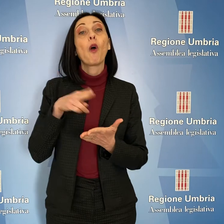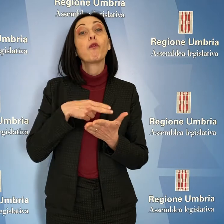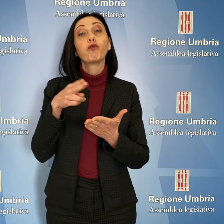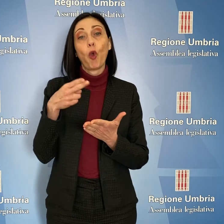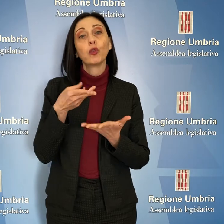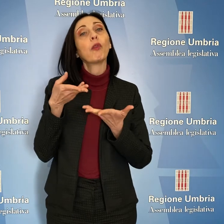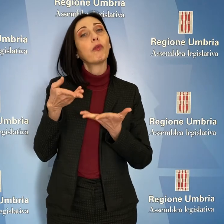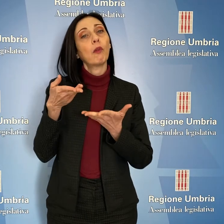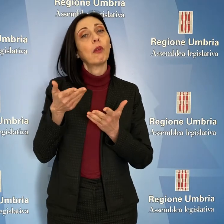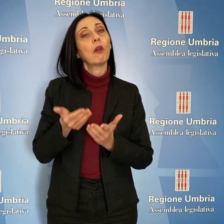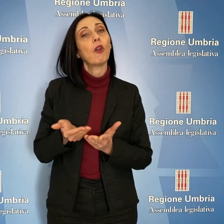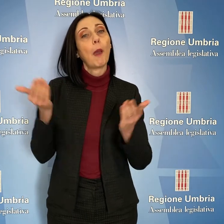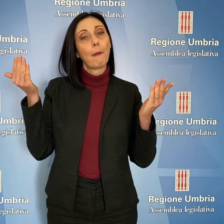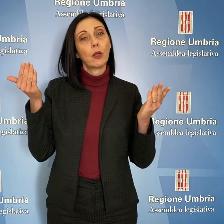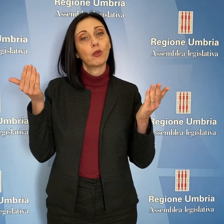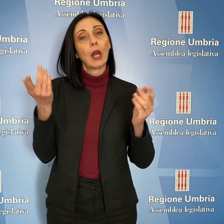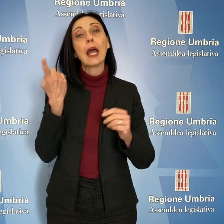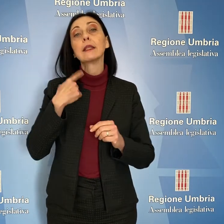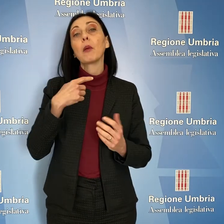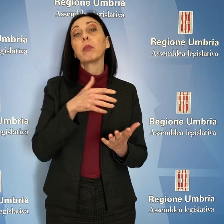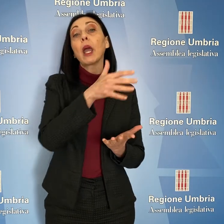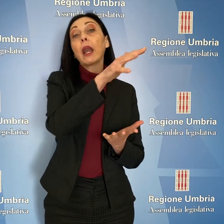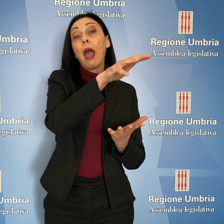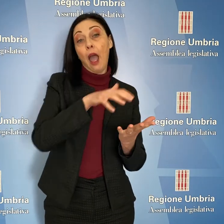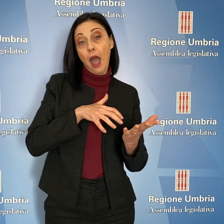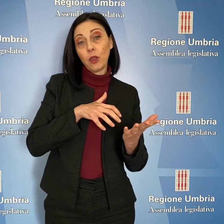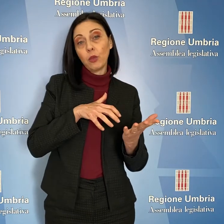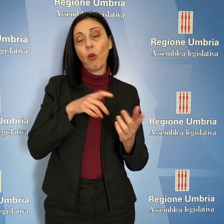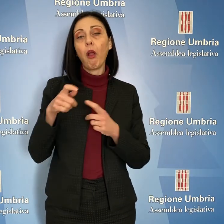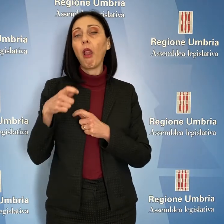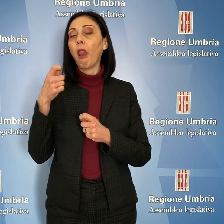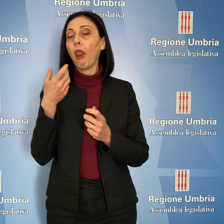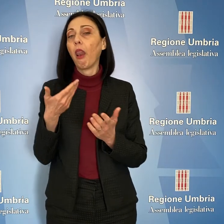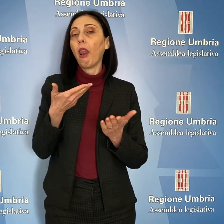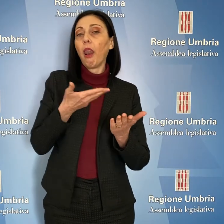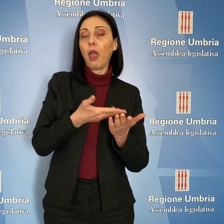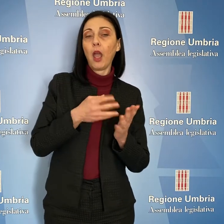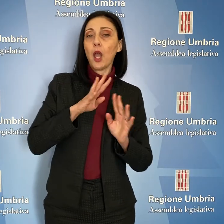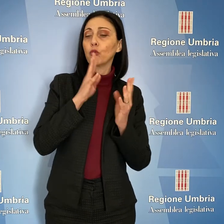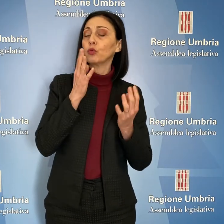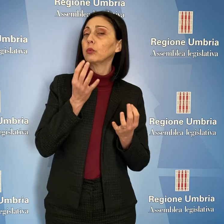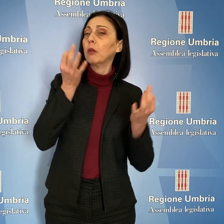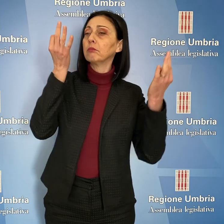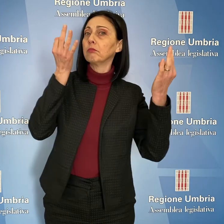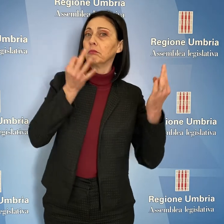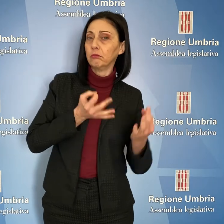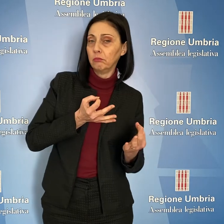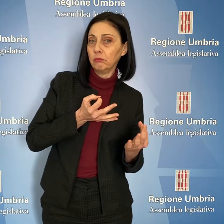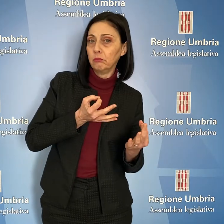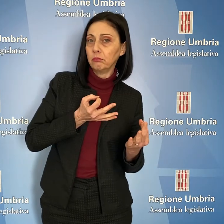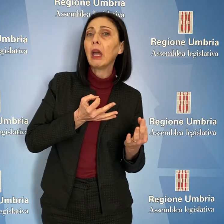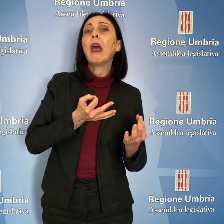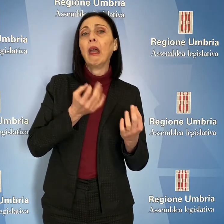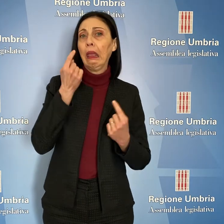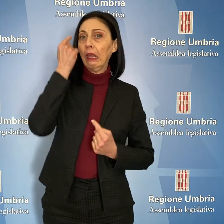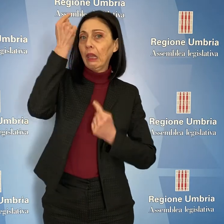a maggioranza anche per l'atto presentato dalla Lega, che impegna la Giunta ad assumere ogni opportuna iniziativa e